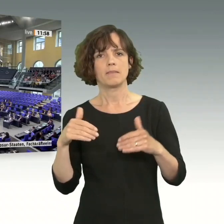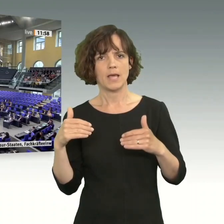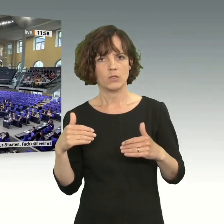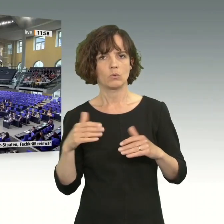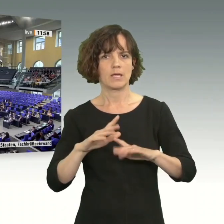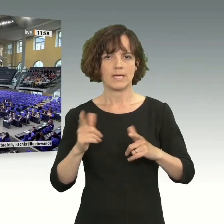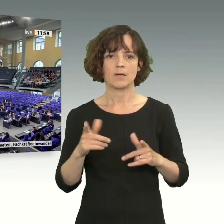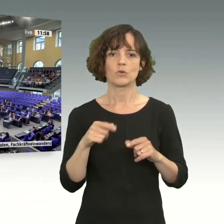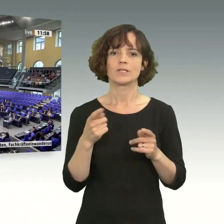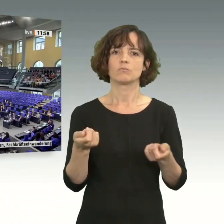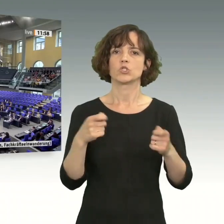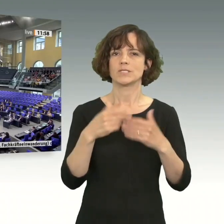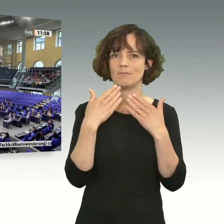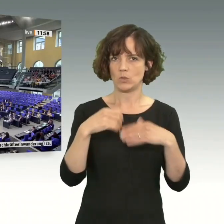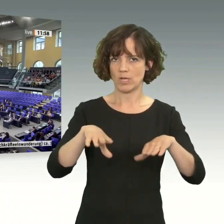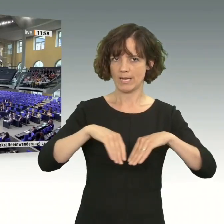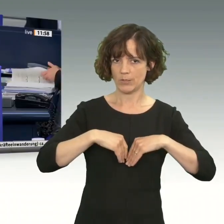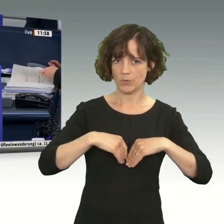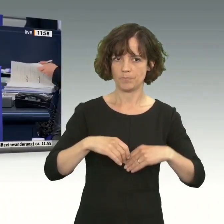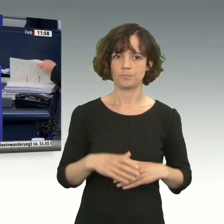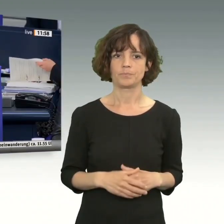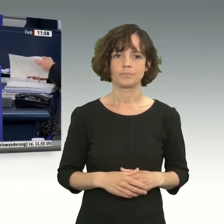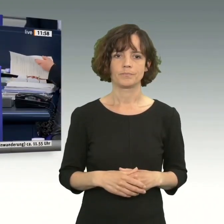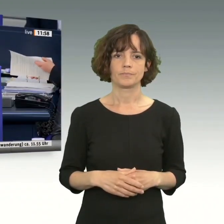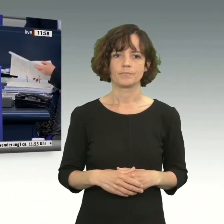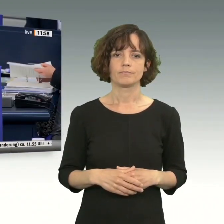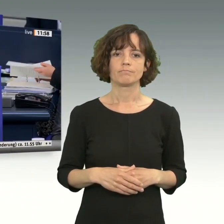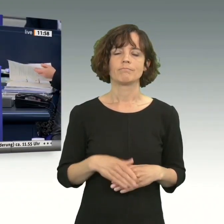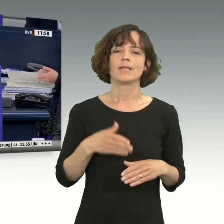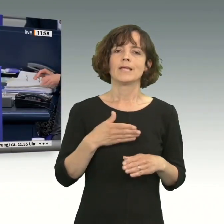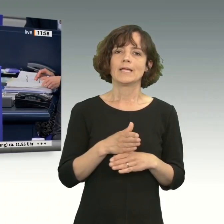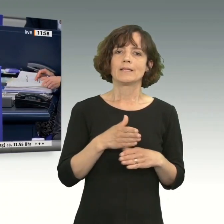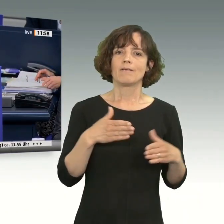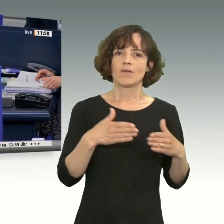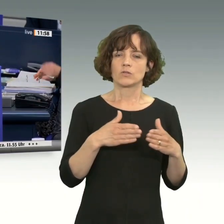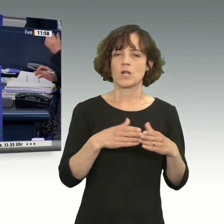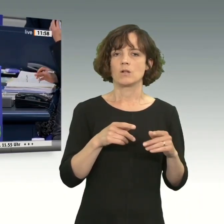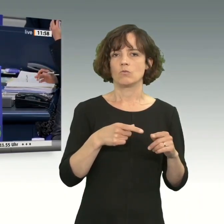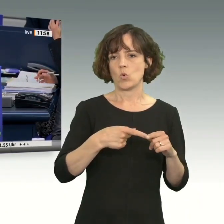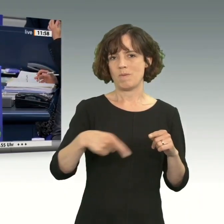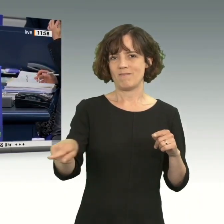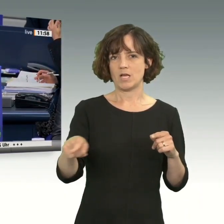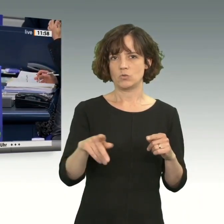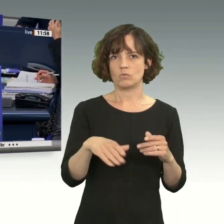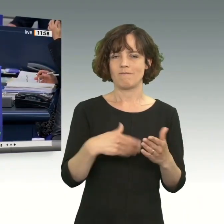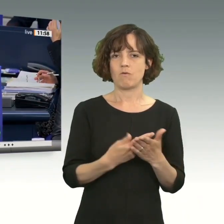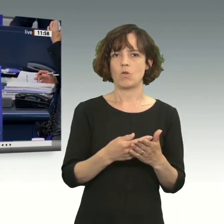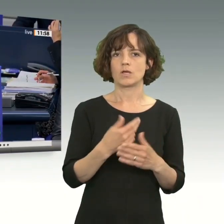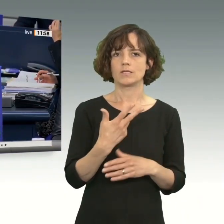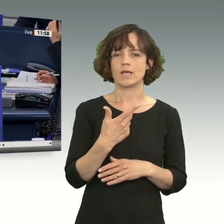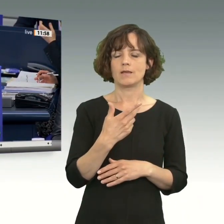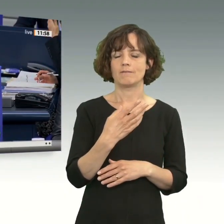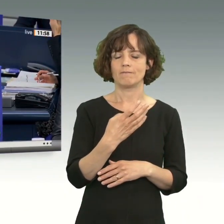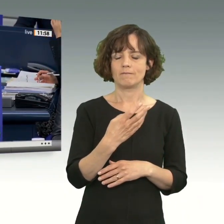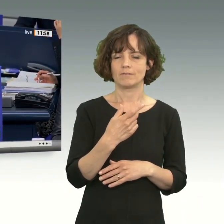sich? Das ist niemand. Dann ist die Beschlussempfehlung angenommen. Interfraktionell wird Überweisung der Vorlage auf Drucksache 19 7345